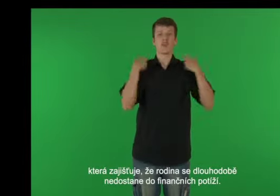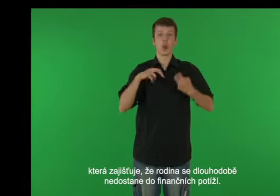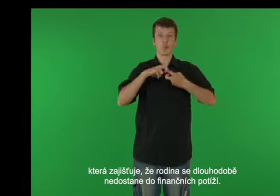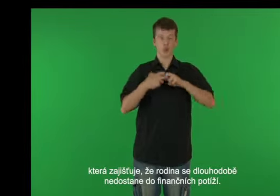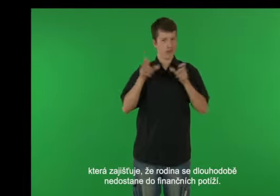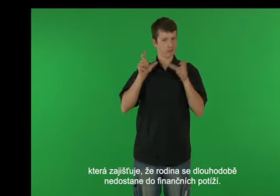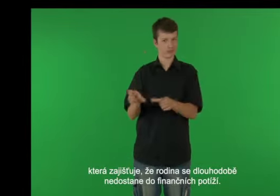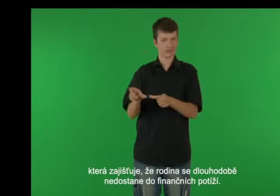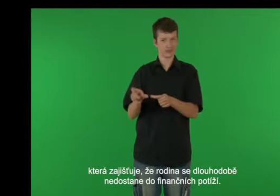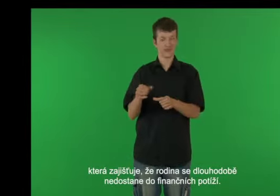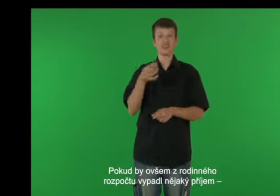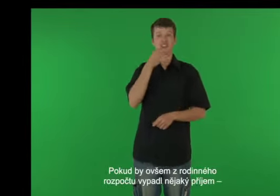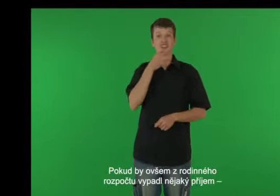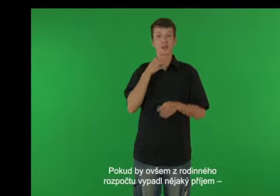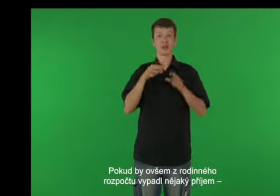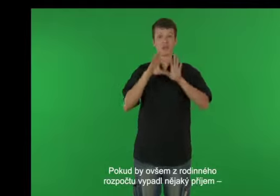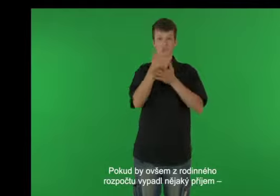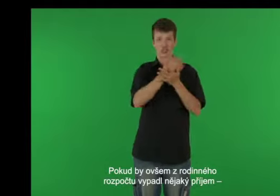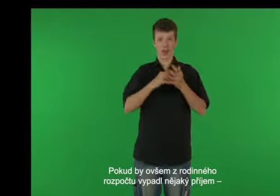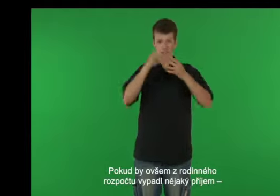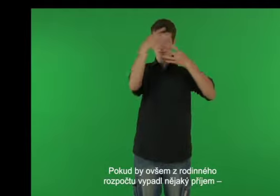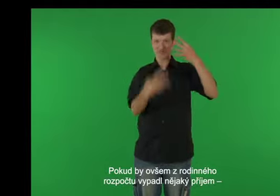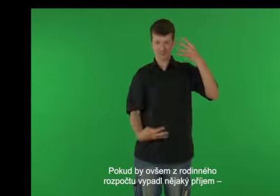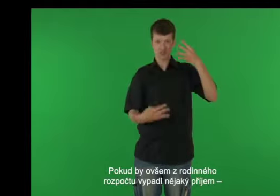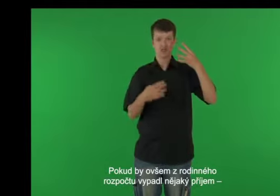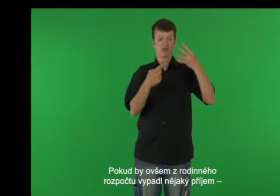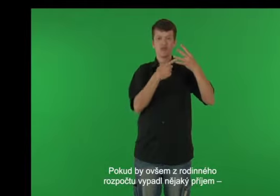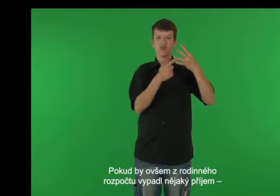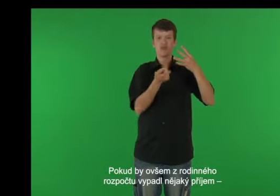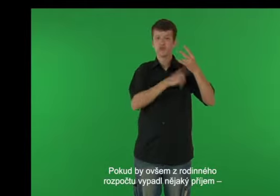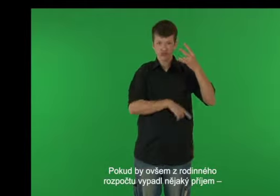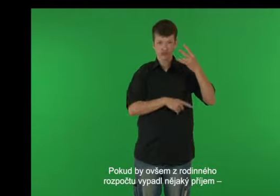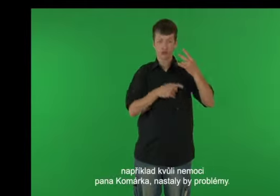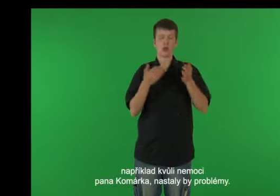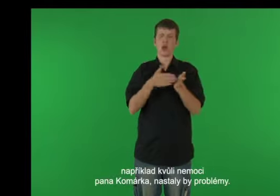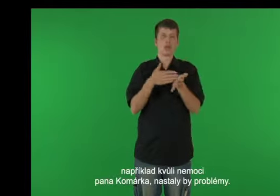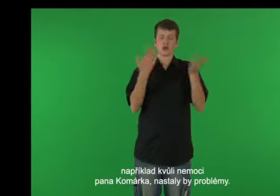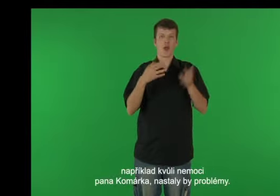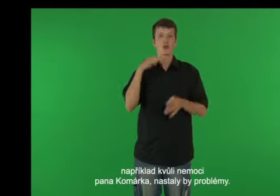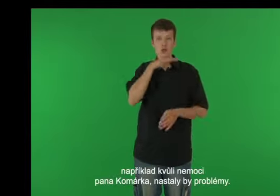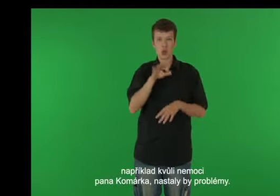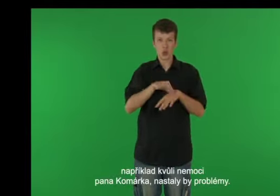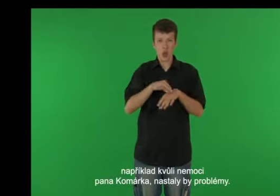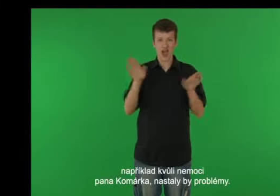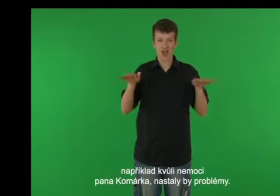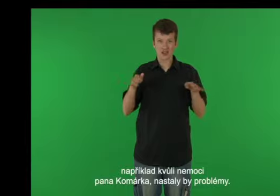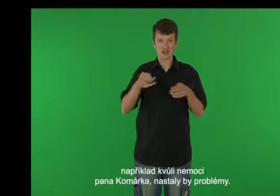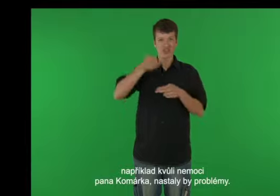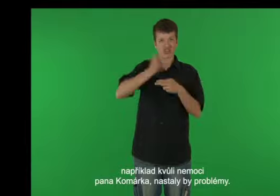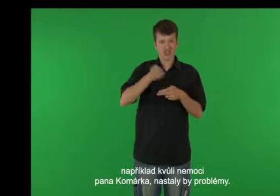Vyrovnaný to je v podstatě hranice, která zajišťuje, že rodina se dlouhodobě nedostane do finančních potíží. Pokud by ovšem z rodinného rozpočetu vypadl